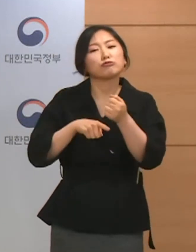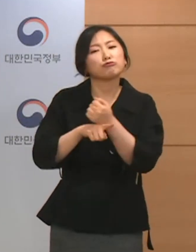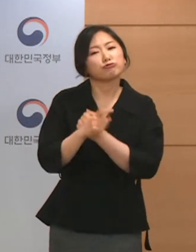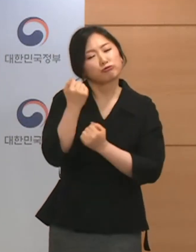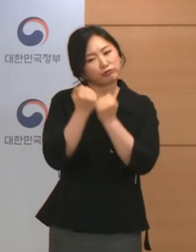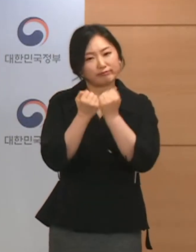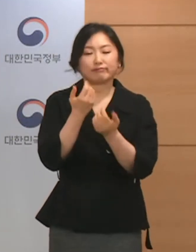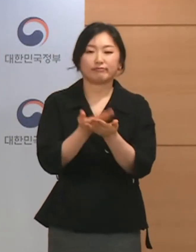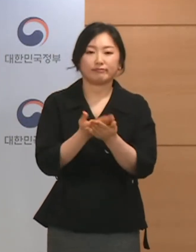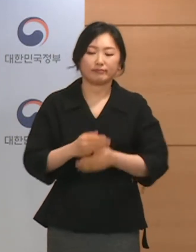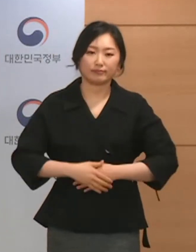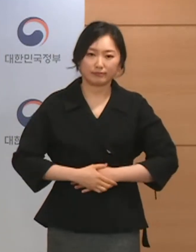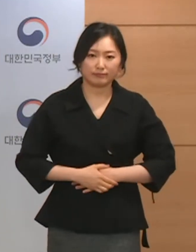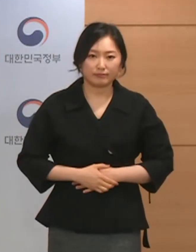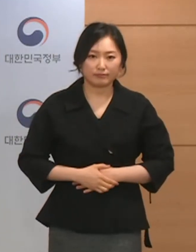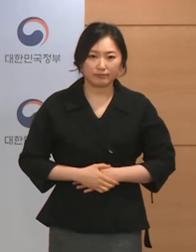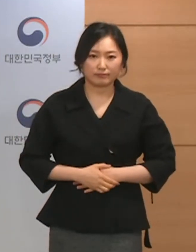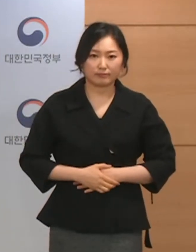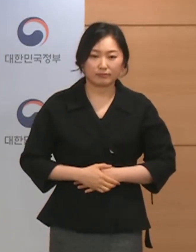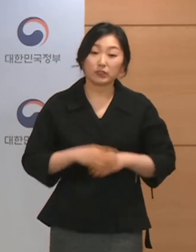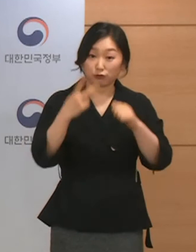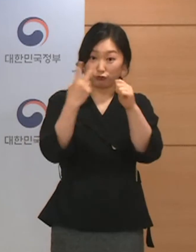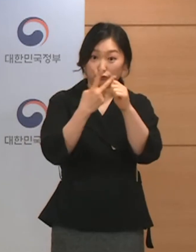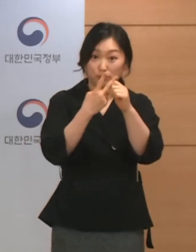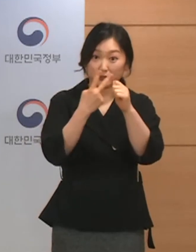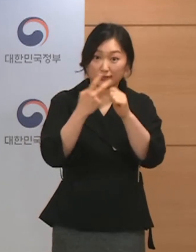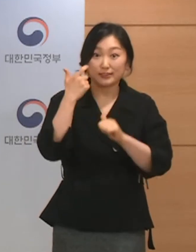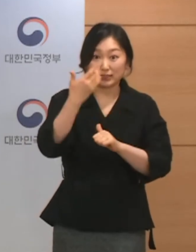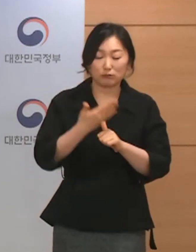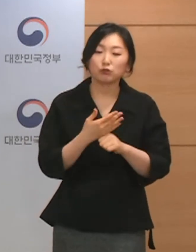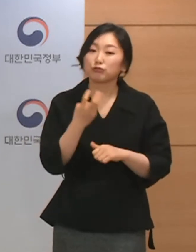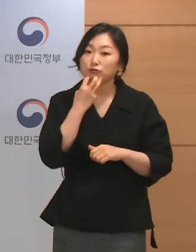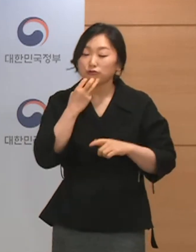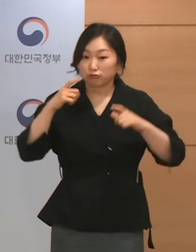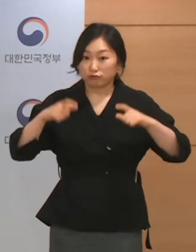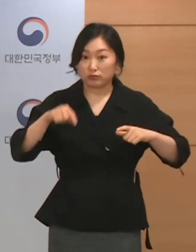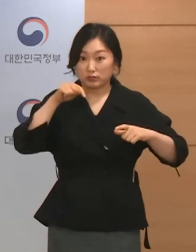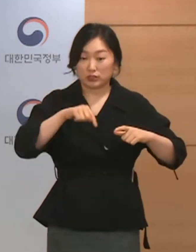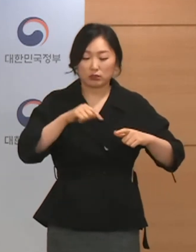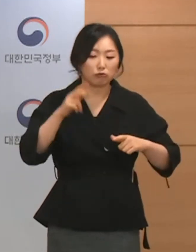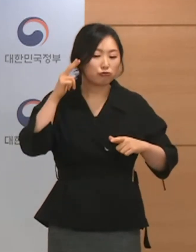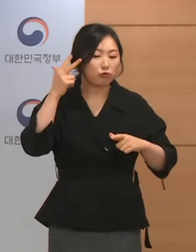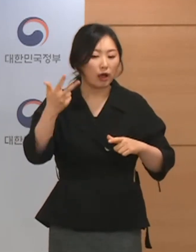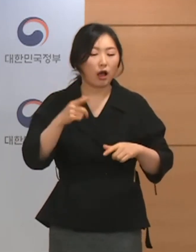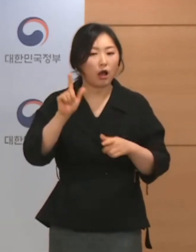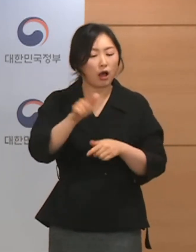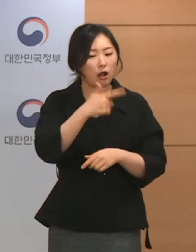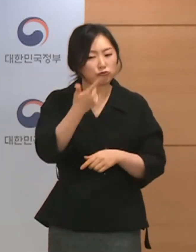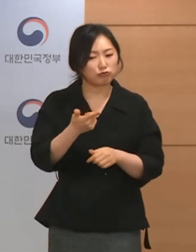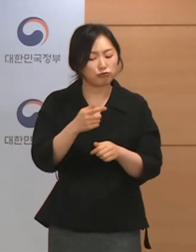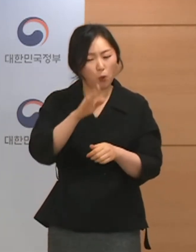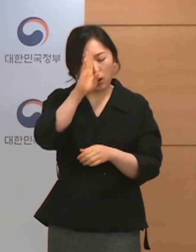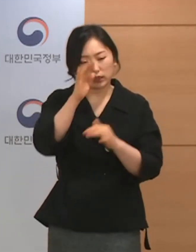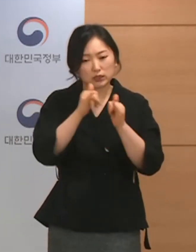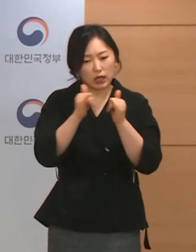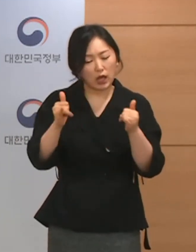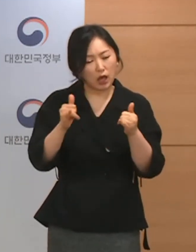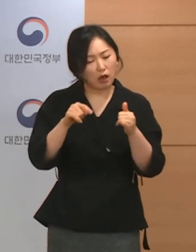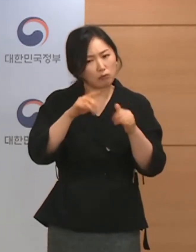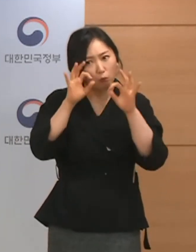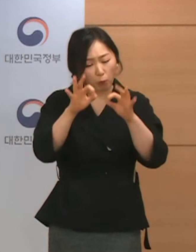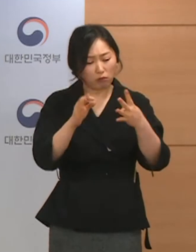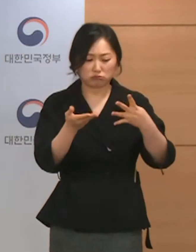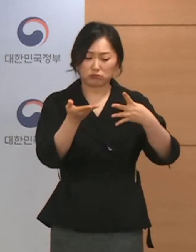것인지 설명 부탁드립니다. 두 번째 질의입니다. 서울의 경우 주간 일평균 환자 수가 3단계